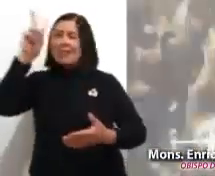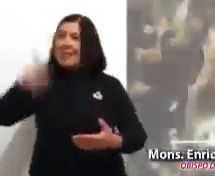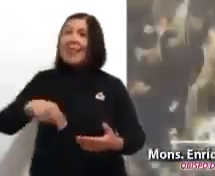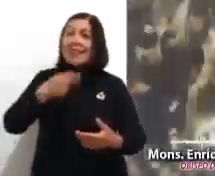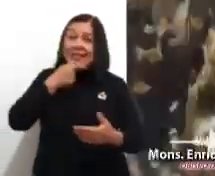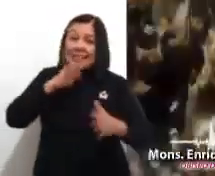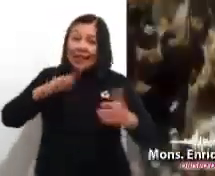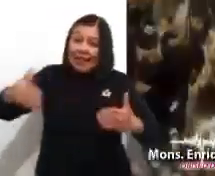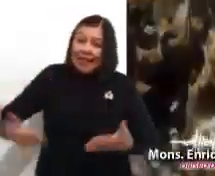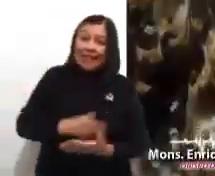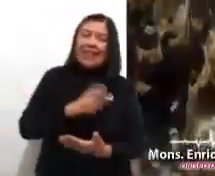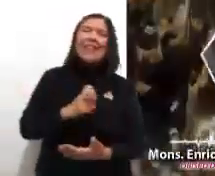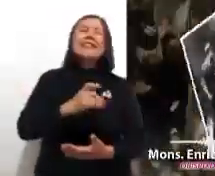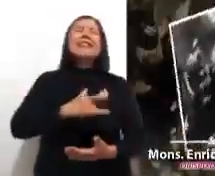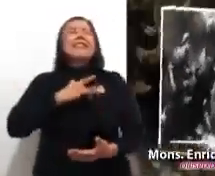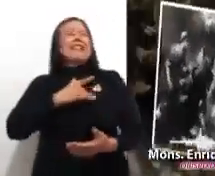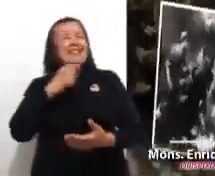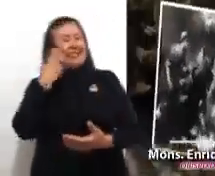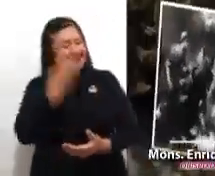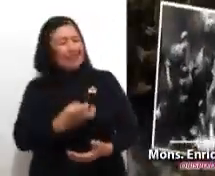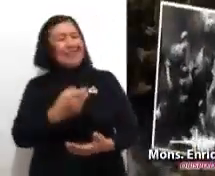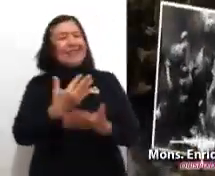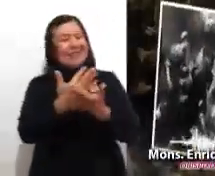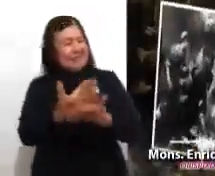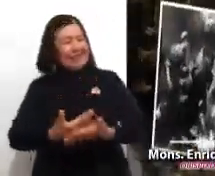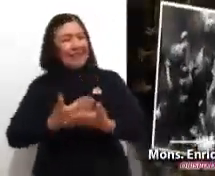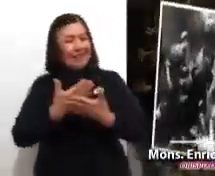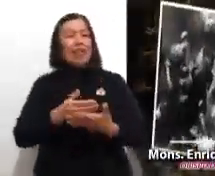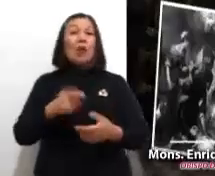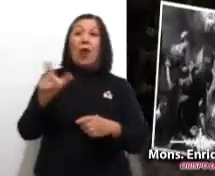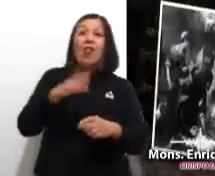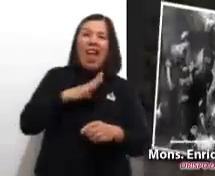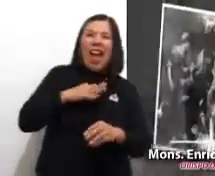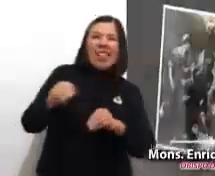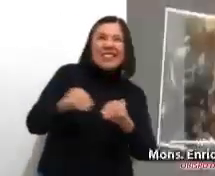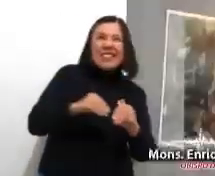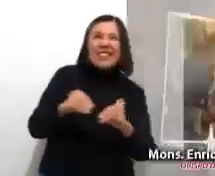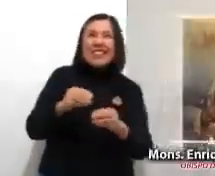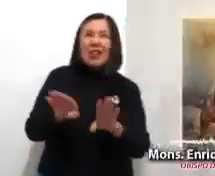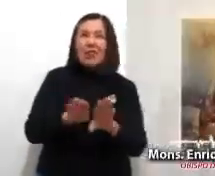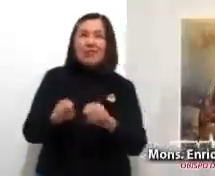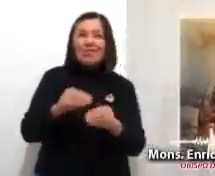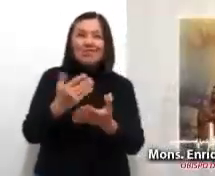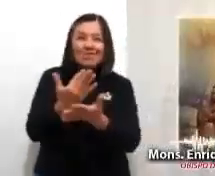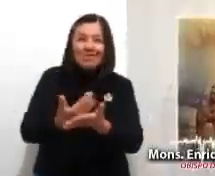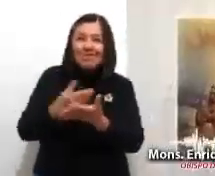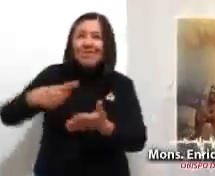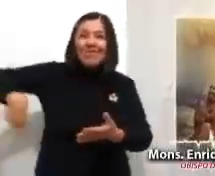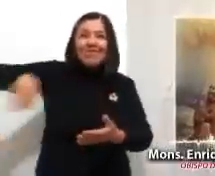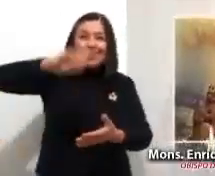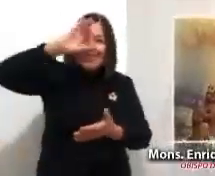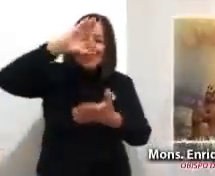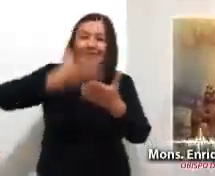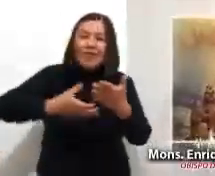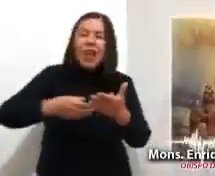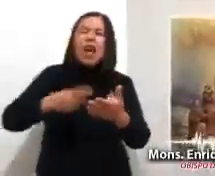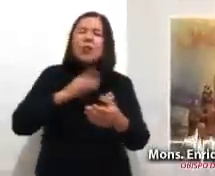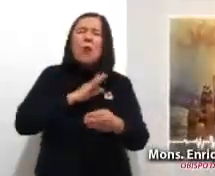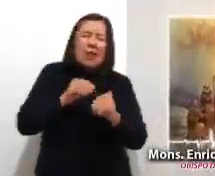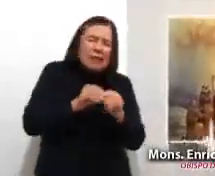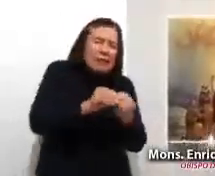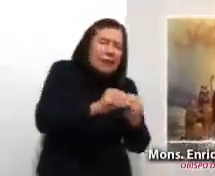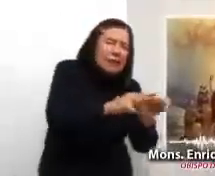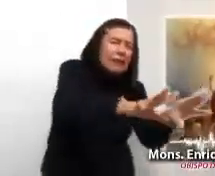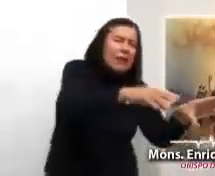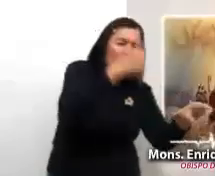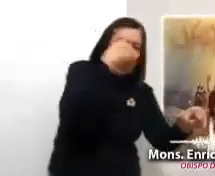Ha nacido un niño que es nuestra esperanza. El dinamismo de la esperanza cristiana llega sobre todo a los más